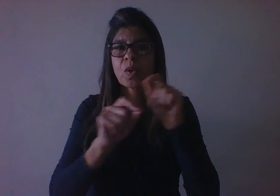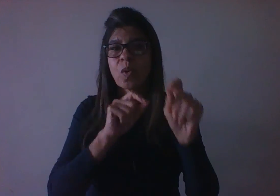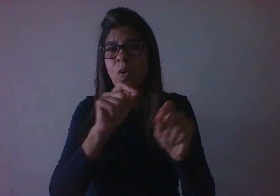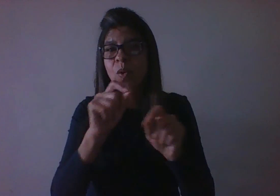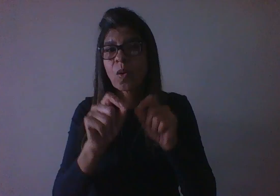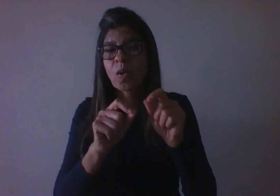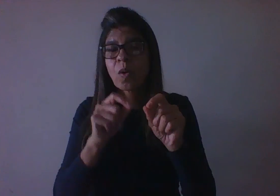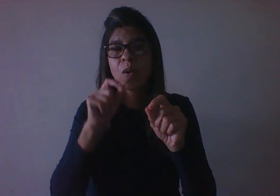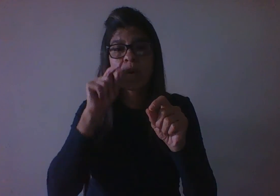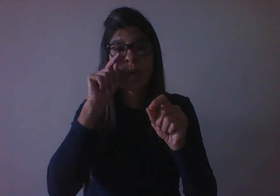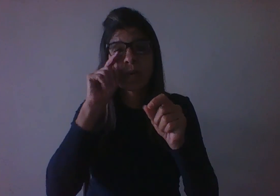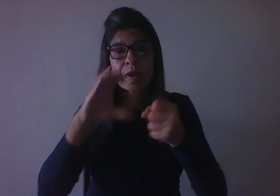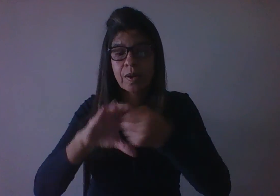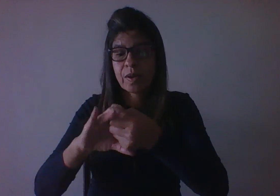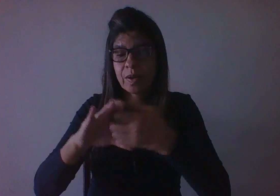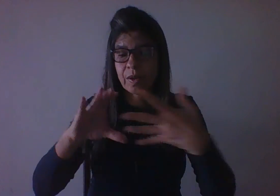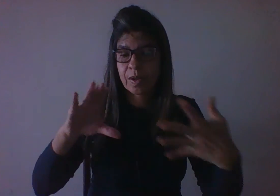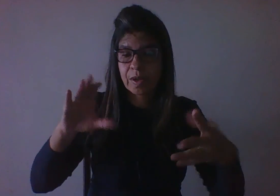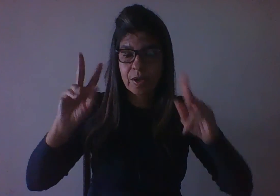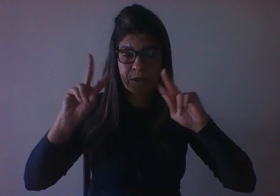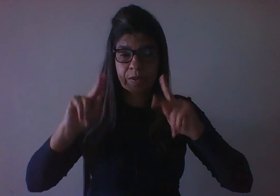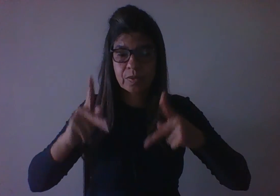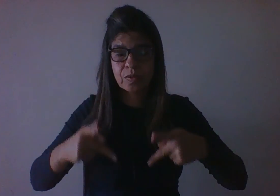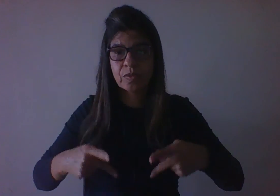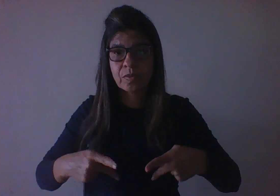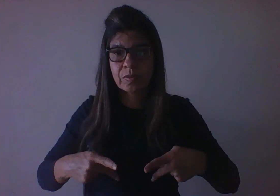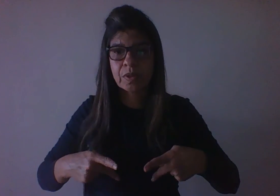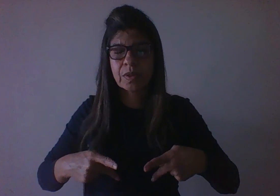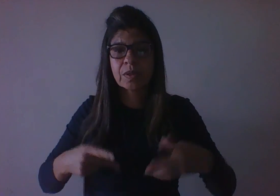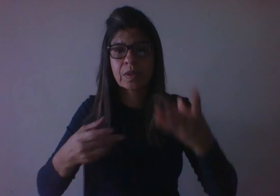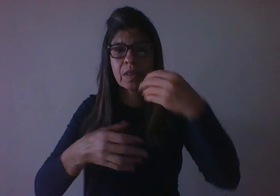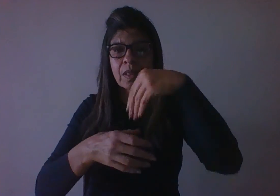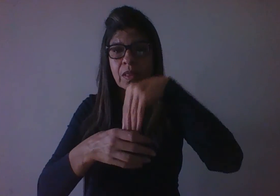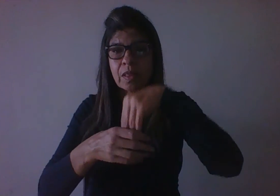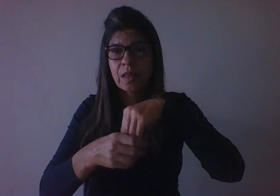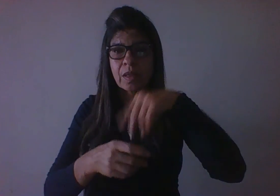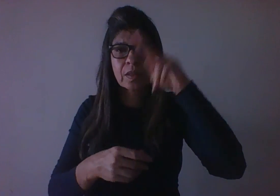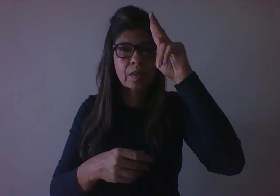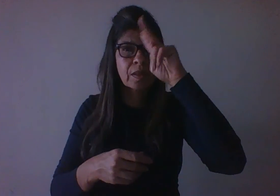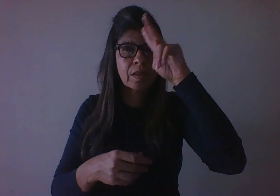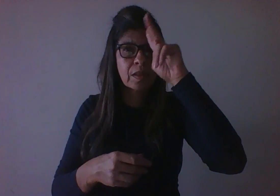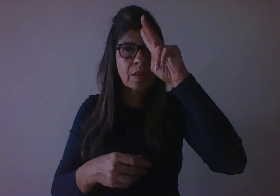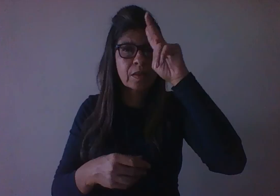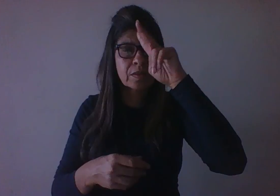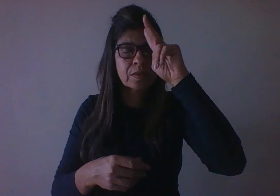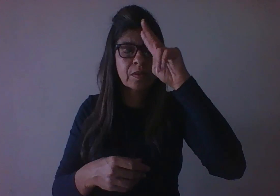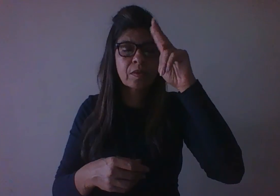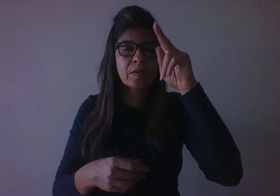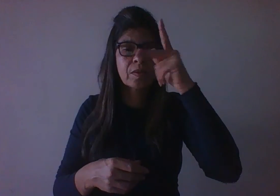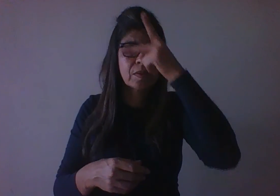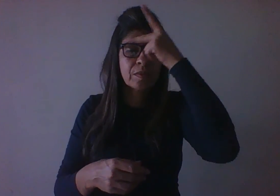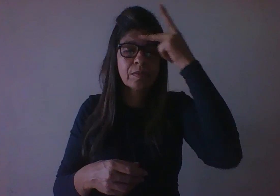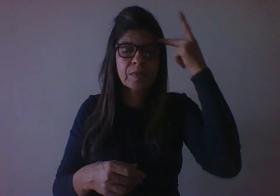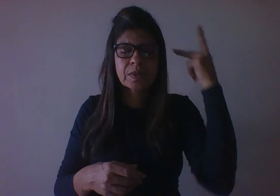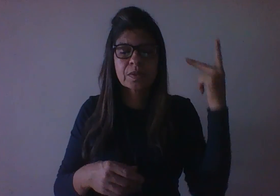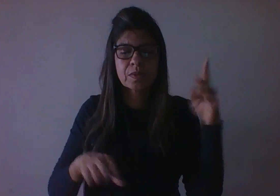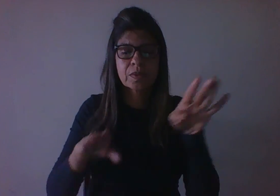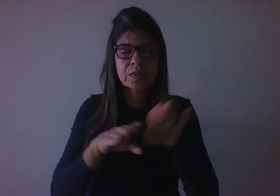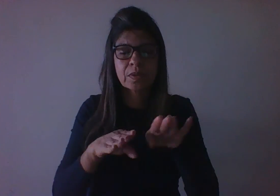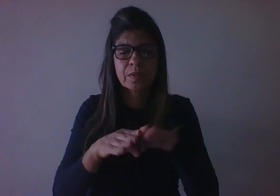humanas se formam ao longo da história do indivíduo e caracterizar os aspectos tipicamente humanos do comportamento. Vygotsky